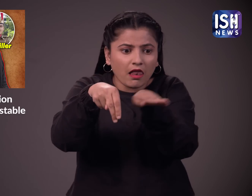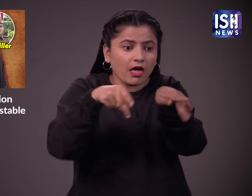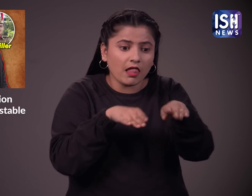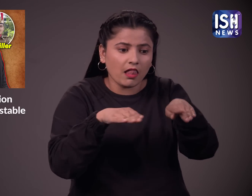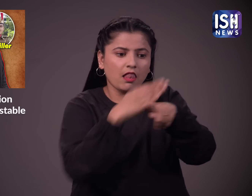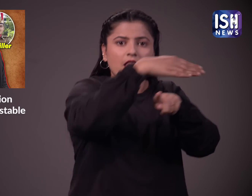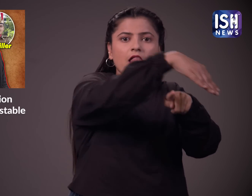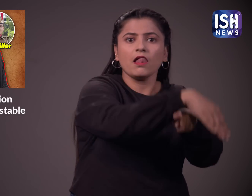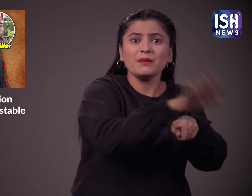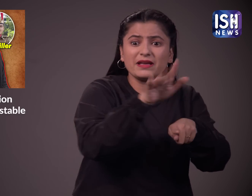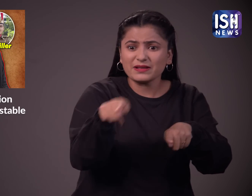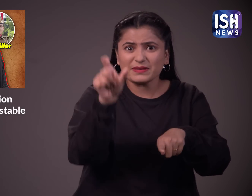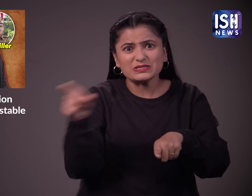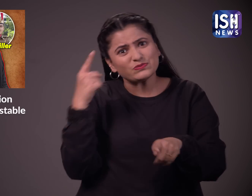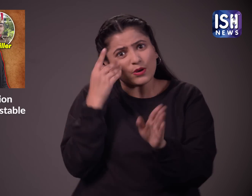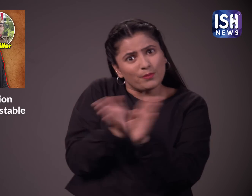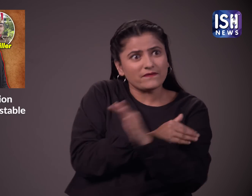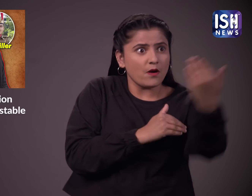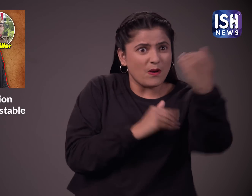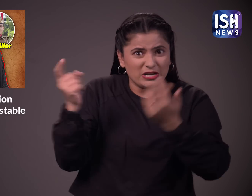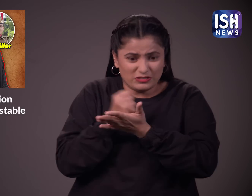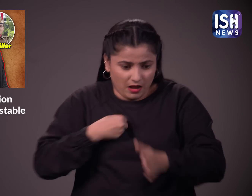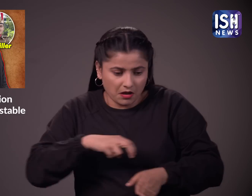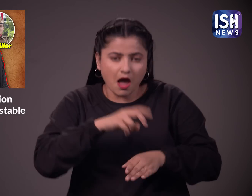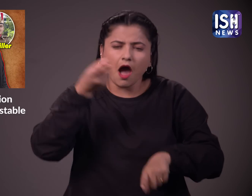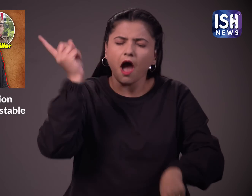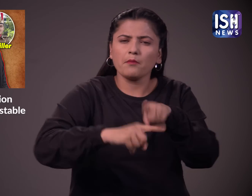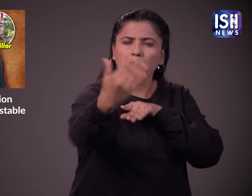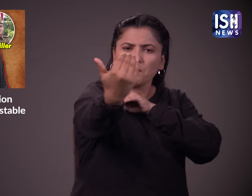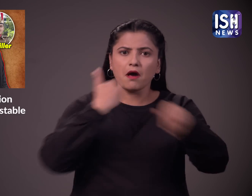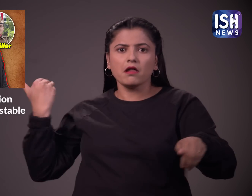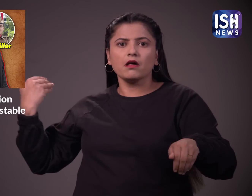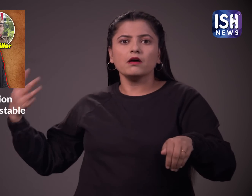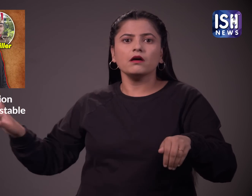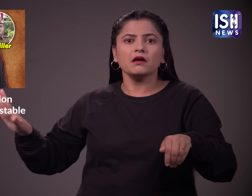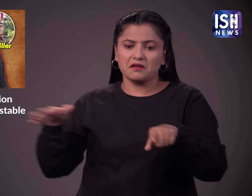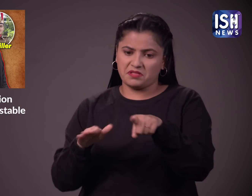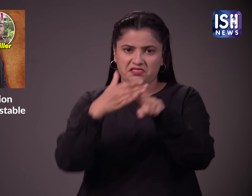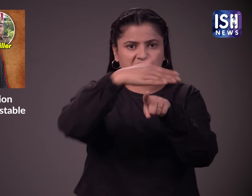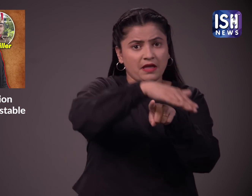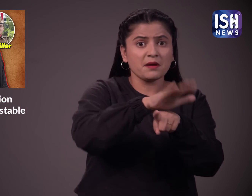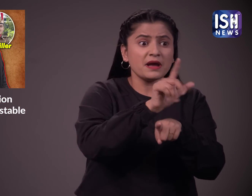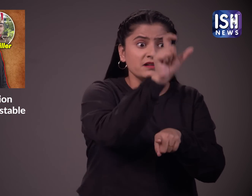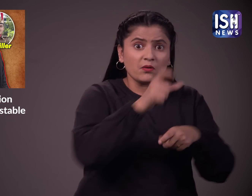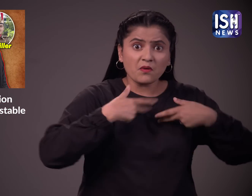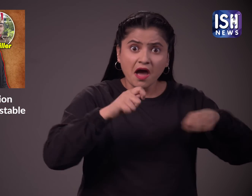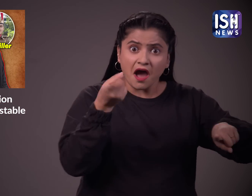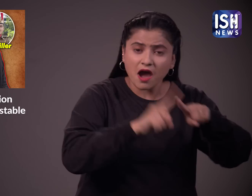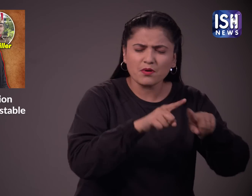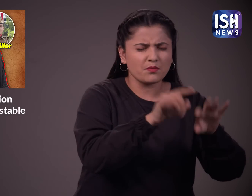कॉंस्टेबल को टकर मारने के बाद वाहन डिवाइडर के दूसरे तरफ गिर गई हालाकि उसने हिलने की कोशिश की लेकिन वह मारा गया वकिल